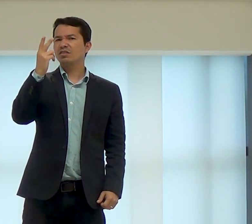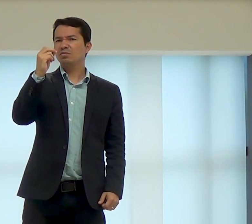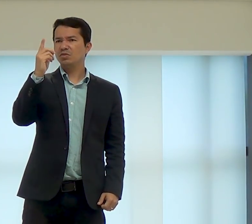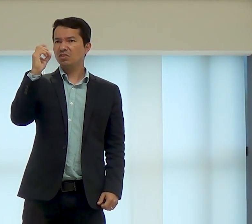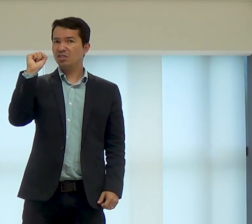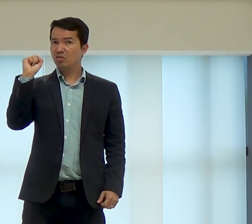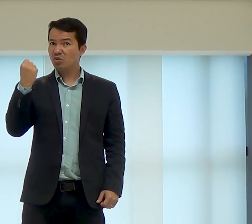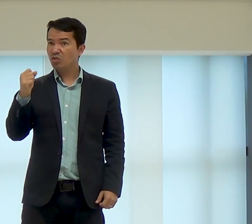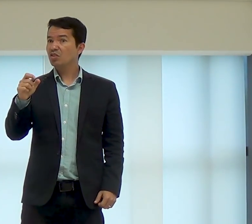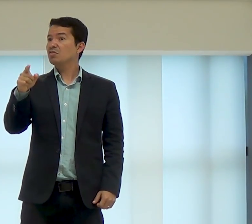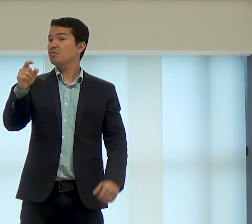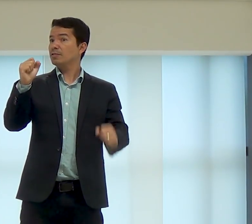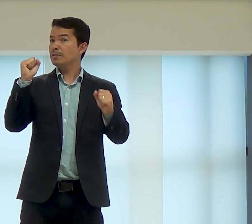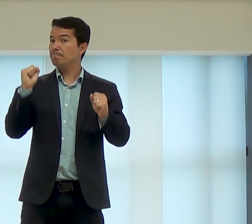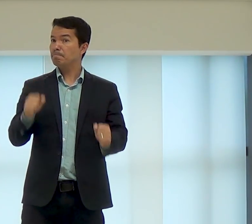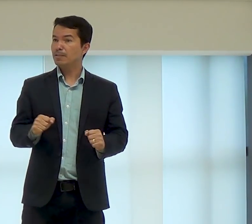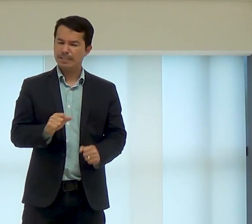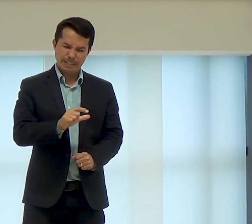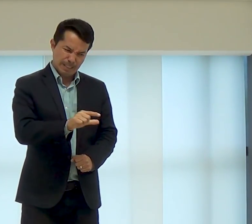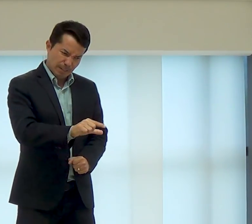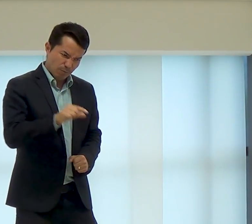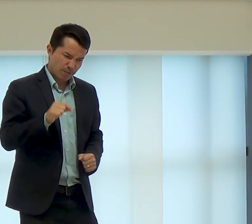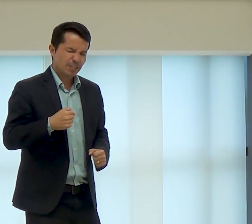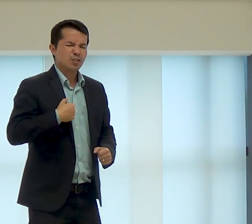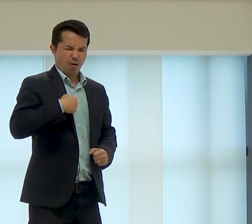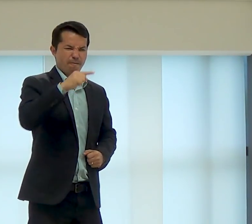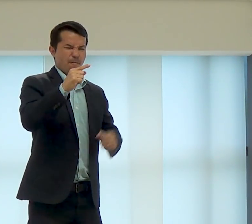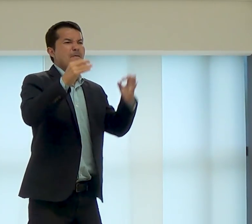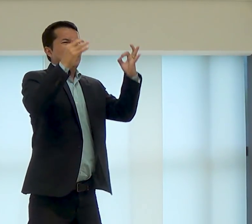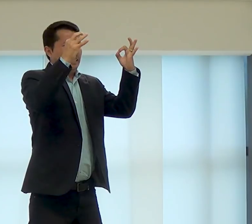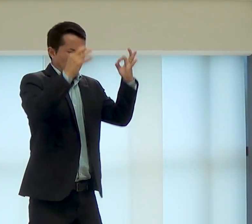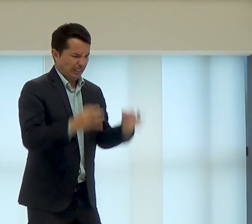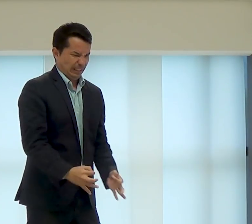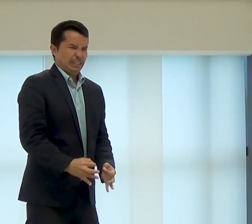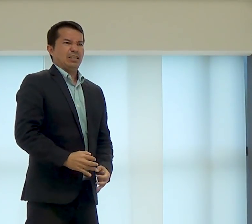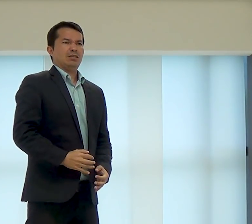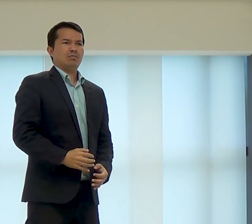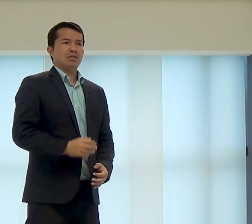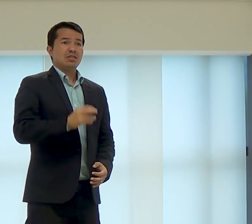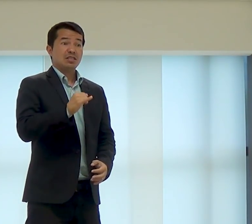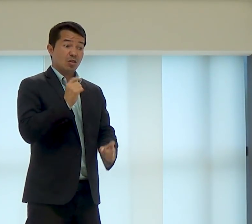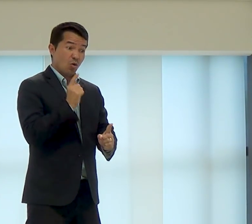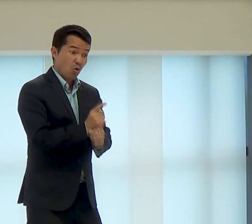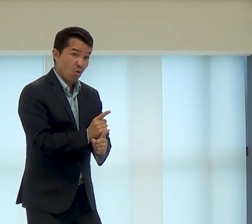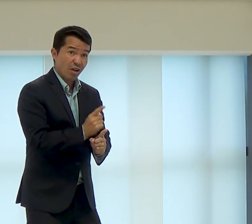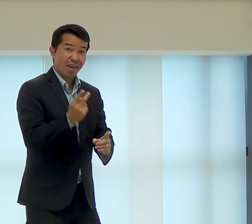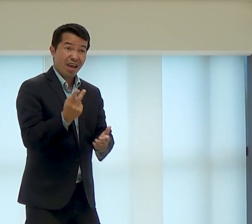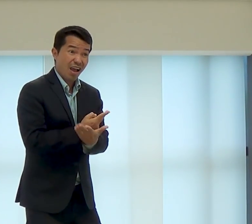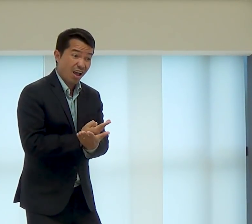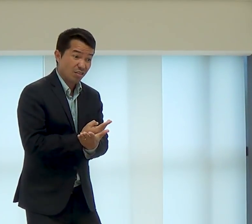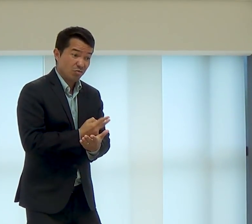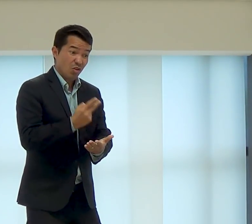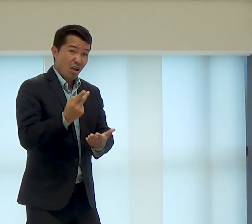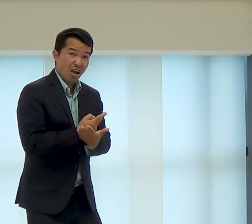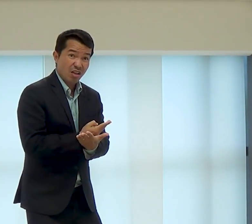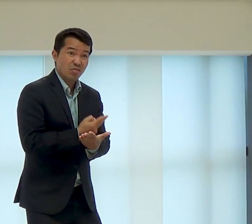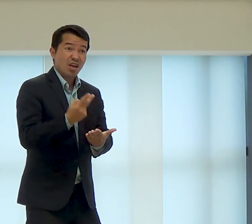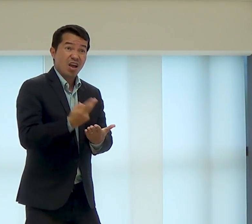escolher obedecer, você pode também escolher o que é certo, o que é justo diante de Deus,